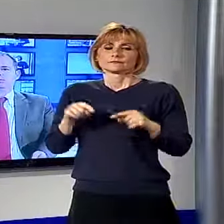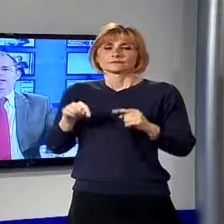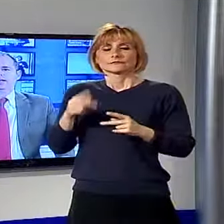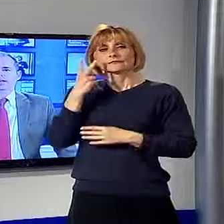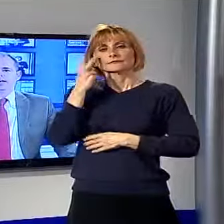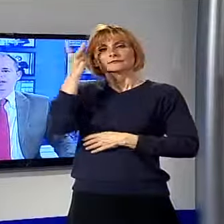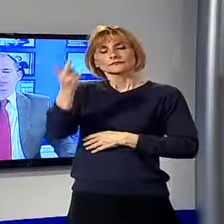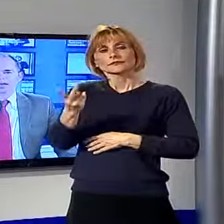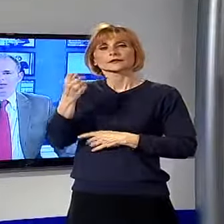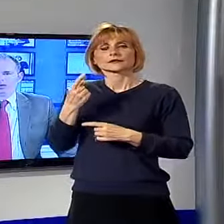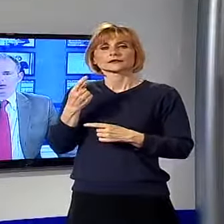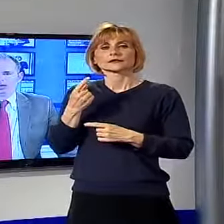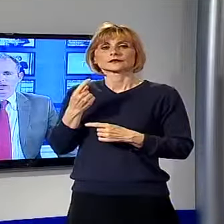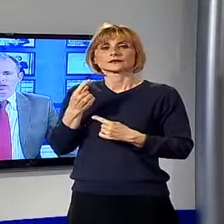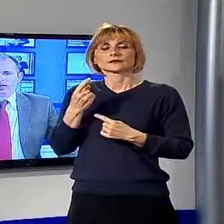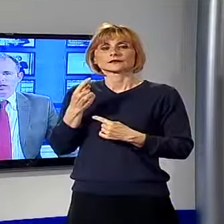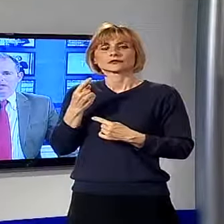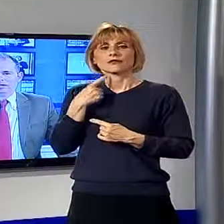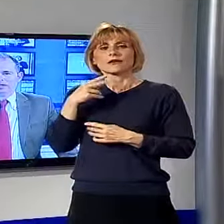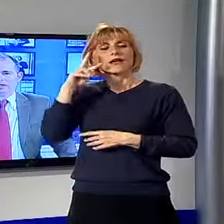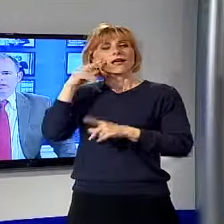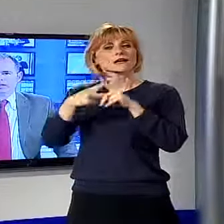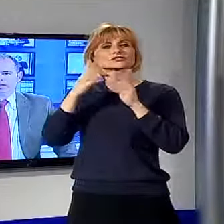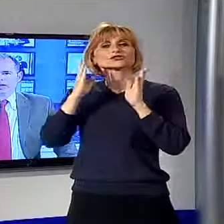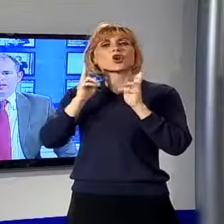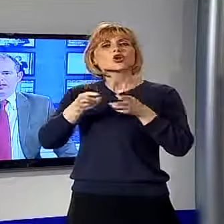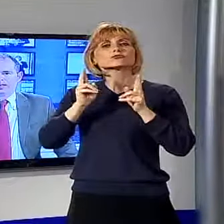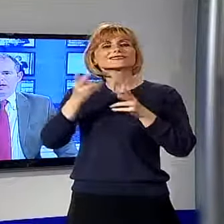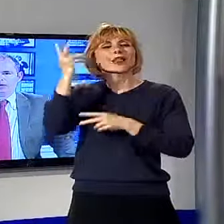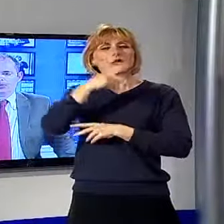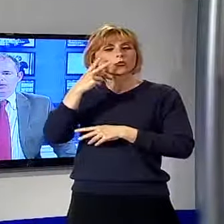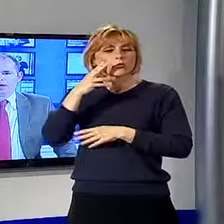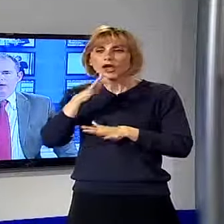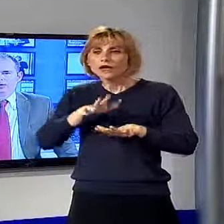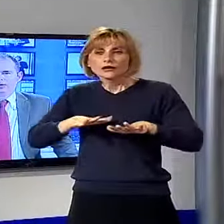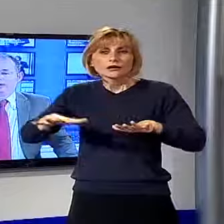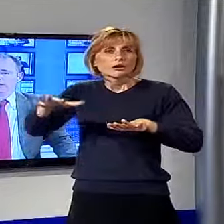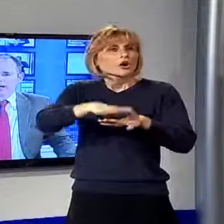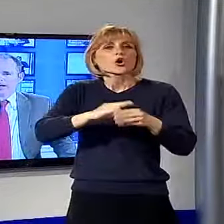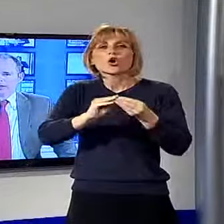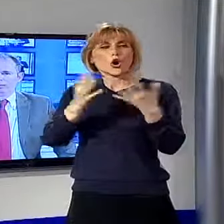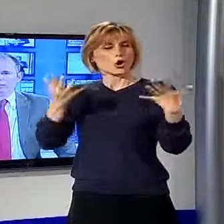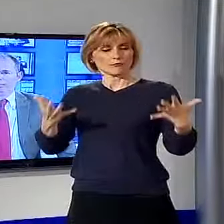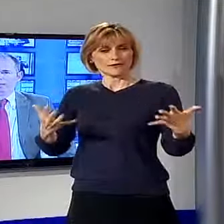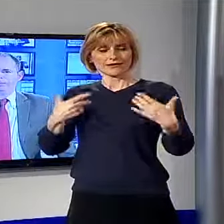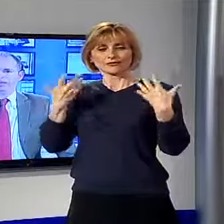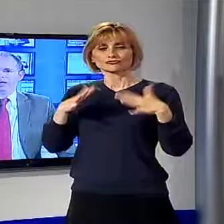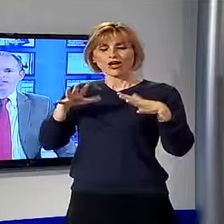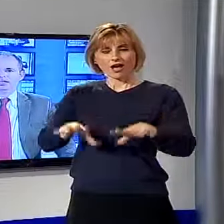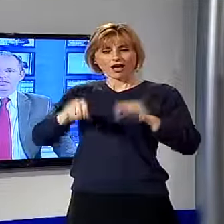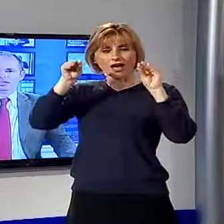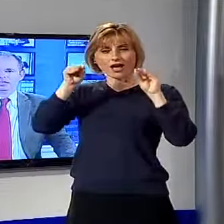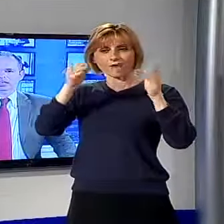l'atmosfera che si è respirata oggi all'ex ospedale di Lucca, il Campo di Marte, dove già in queste prime